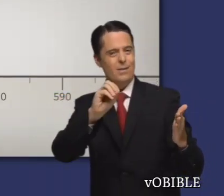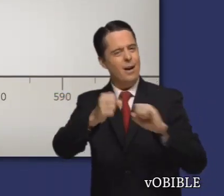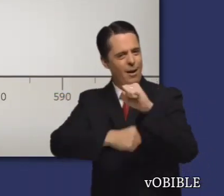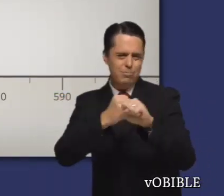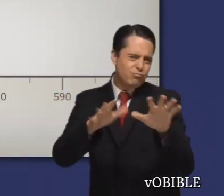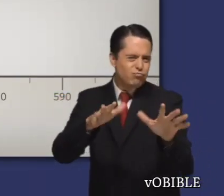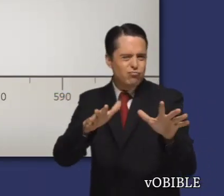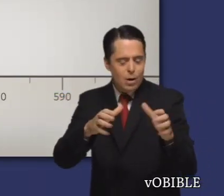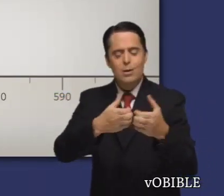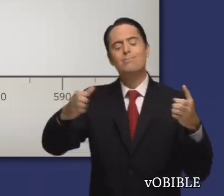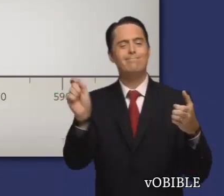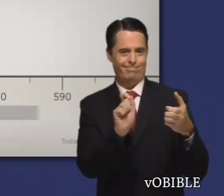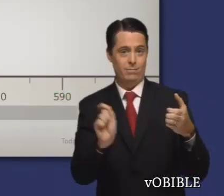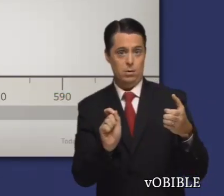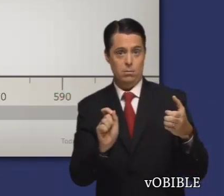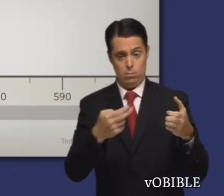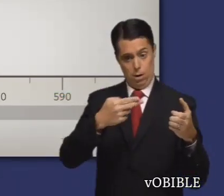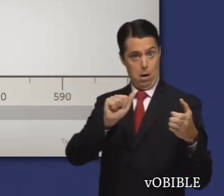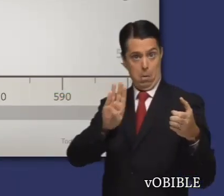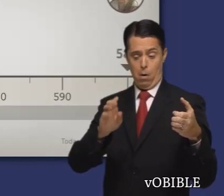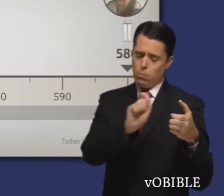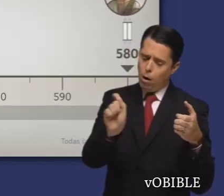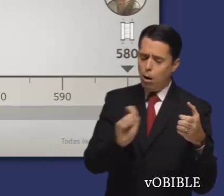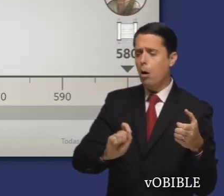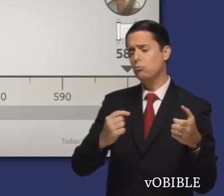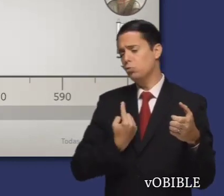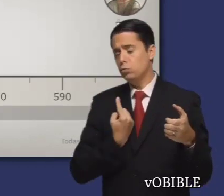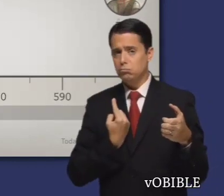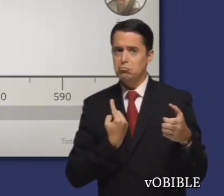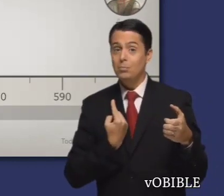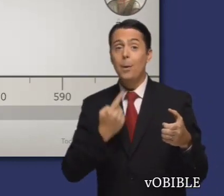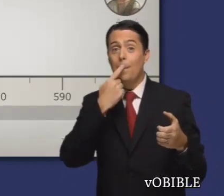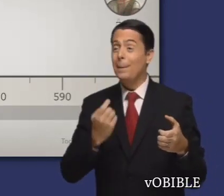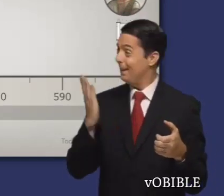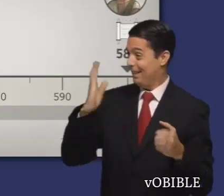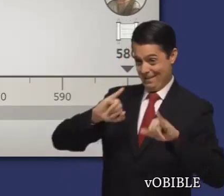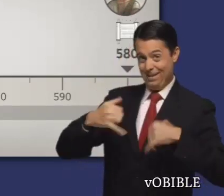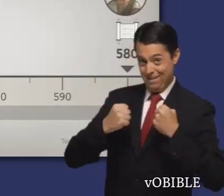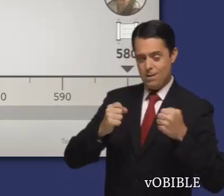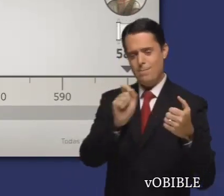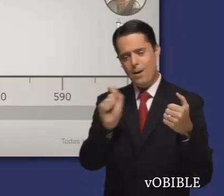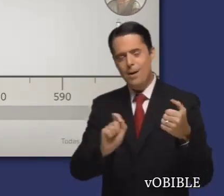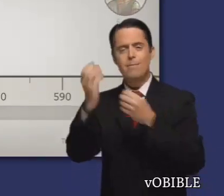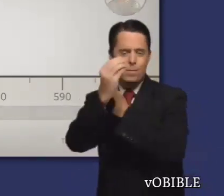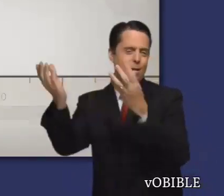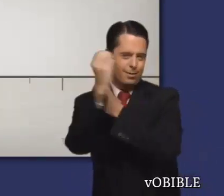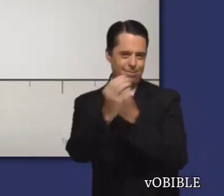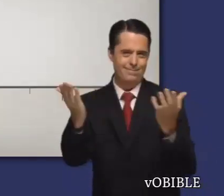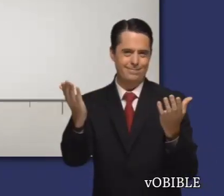destrucción de Jerusalén. Vivió en la misma época que Jeremías, quien también fue profeta en Judá.